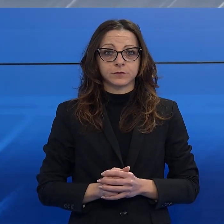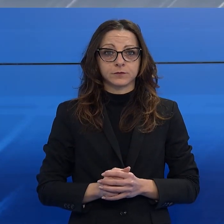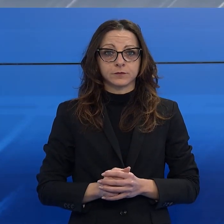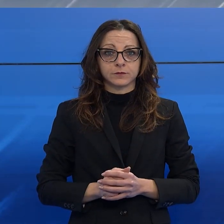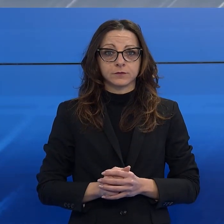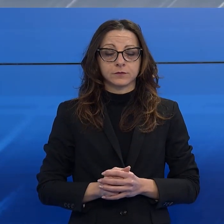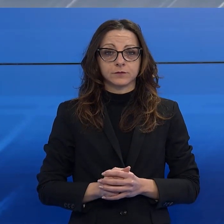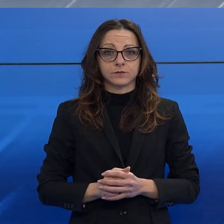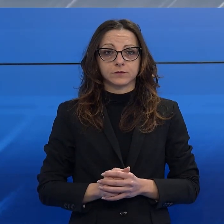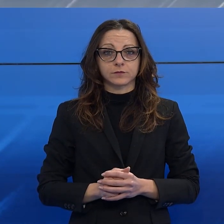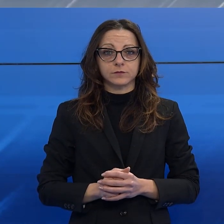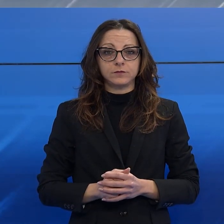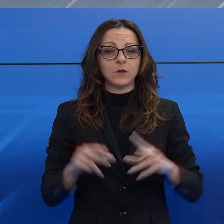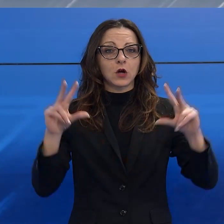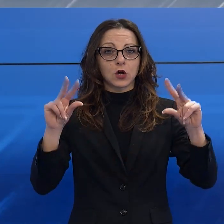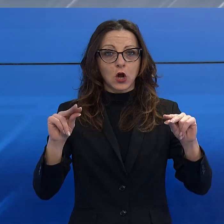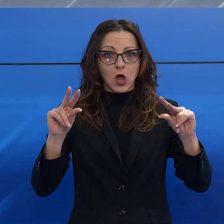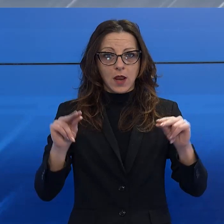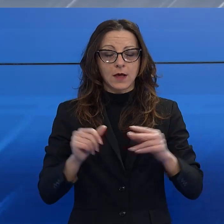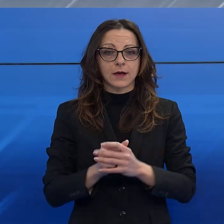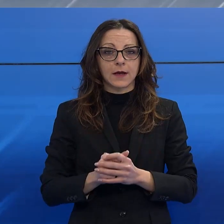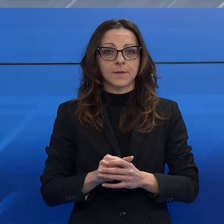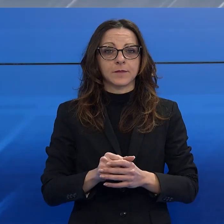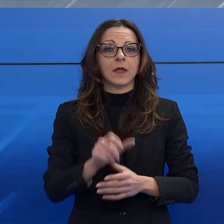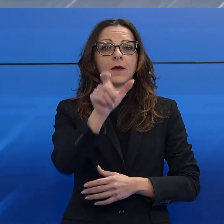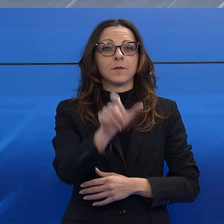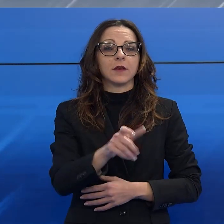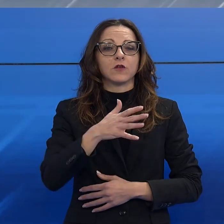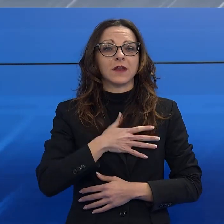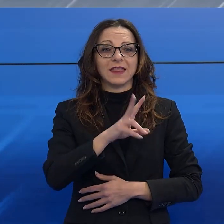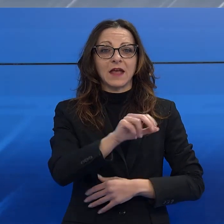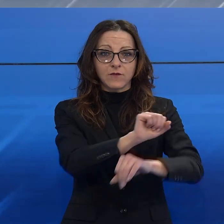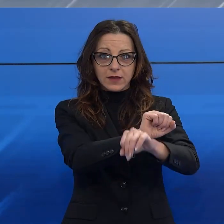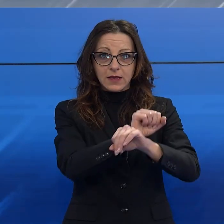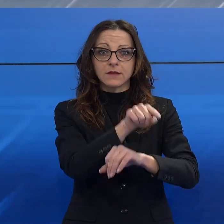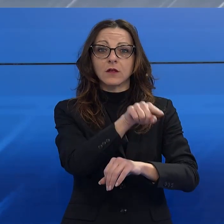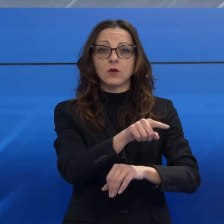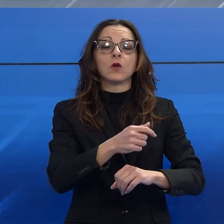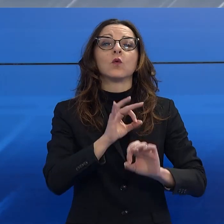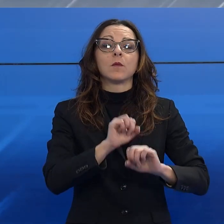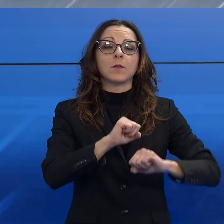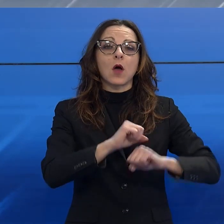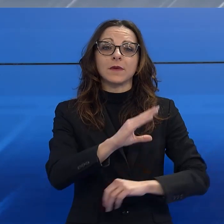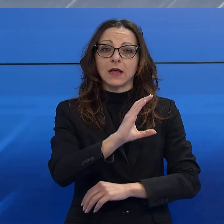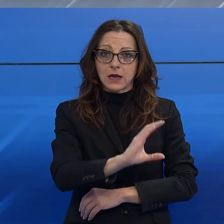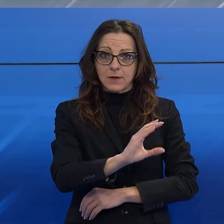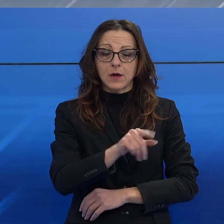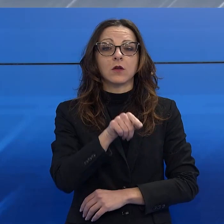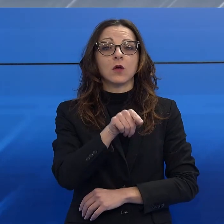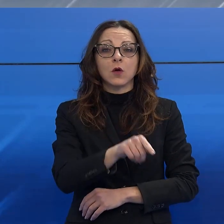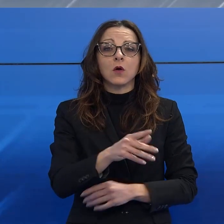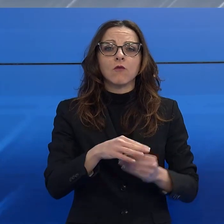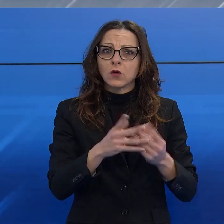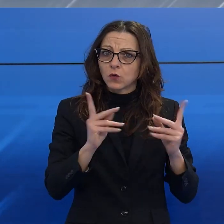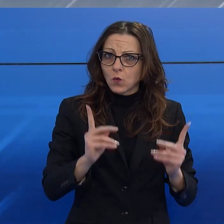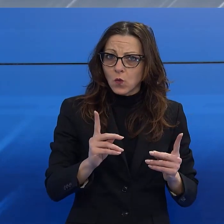cronaca perché è scattato l'arresto per un ventenne pregiudicato di Capannori che ha aggredito e rubato